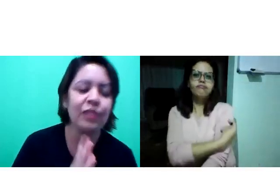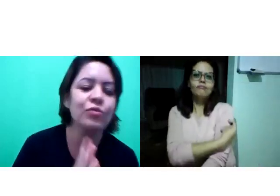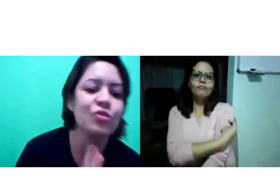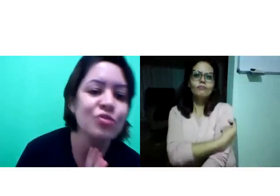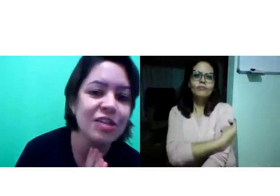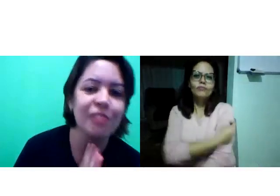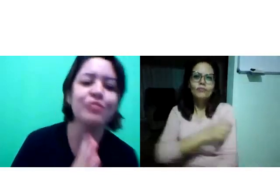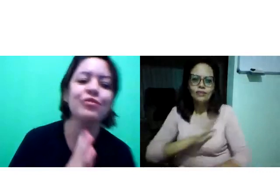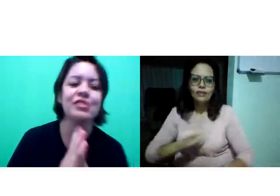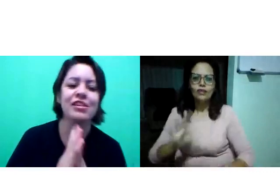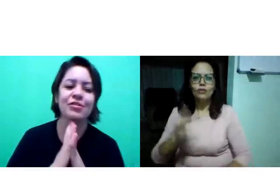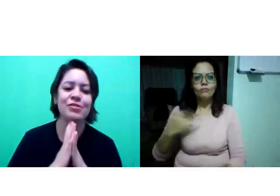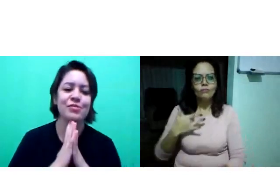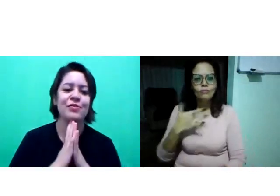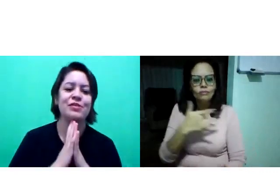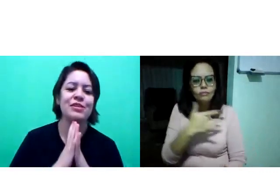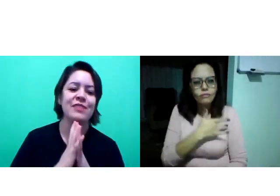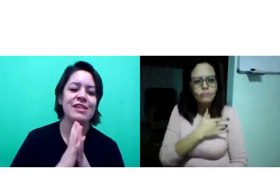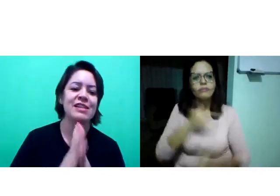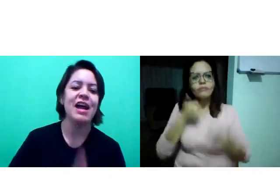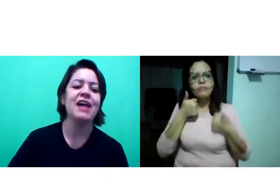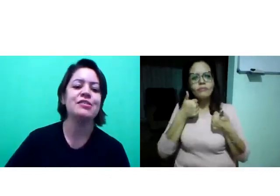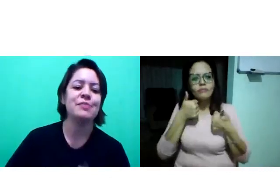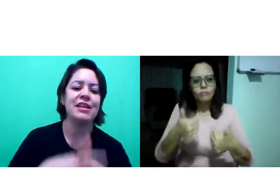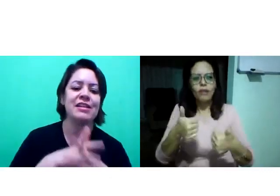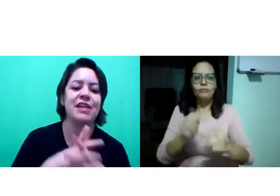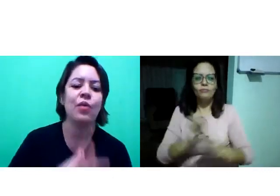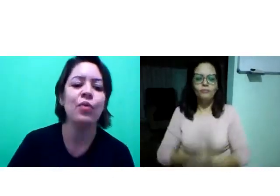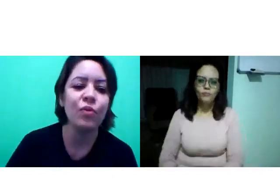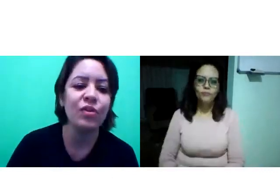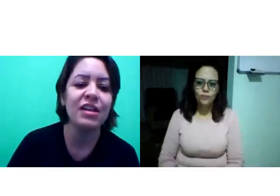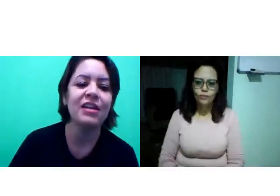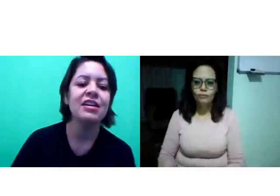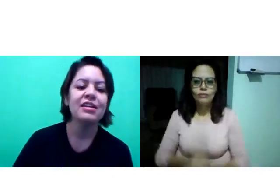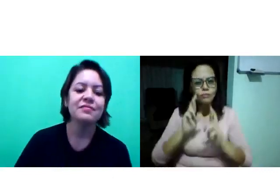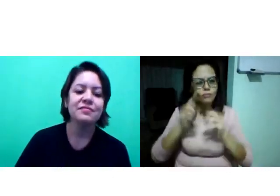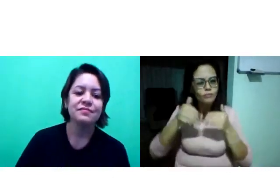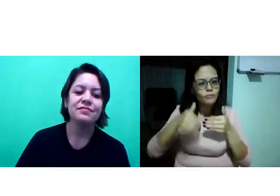com todos os alunos e todos os professores vacinados, bem de saúde.